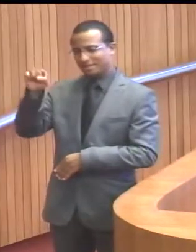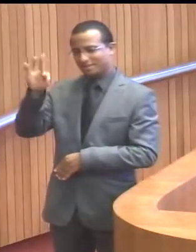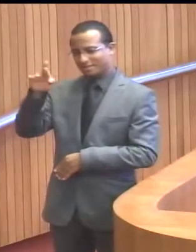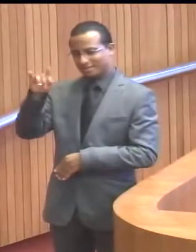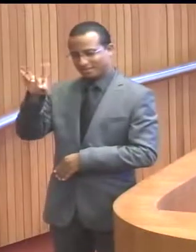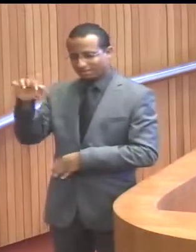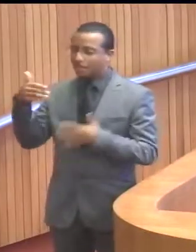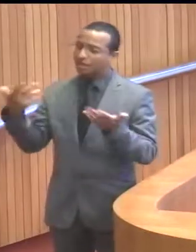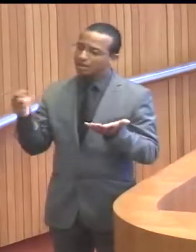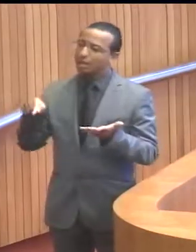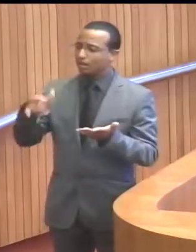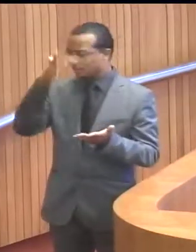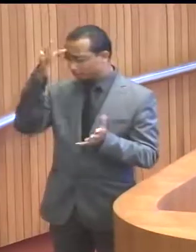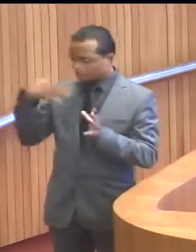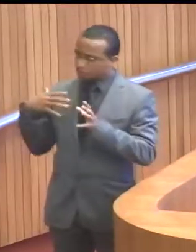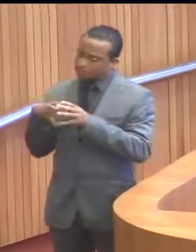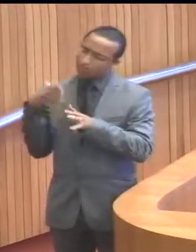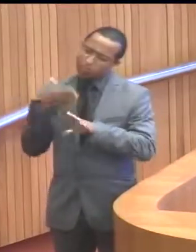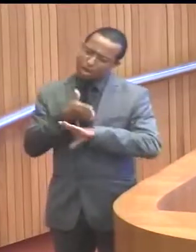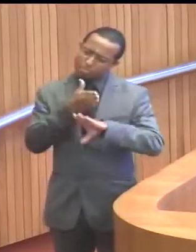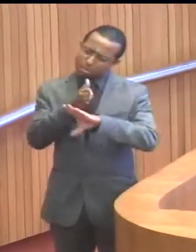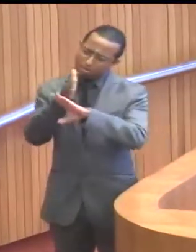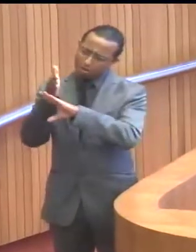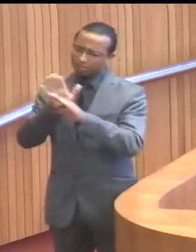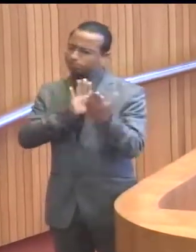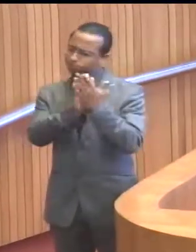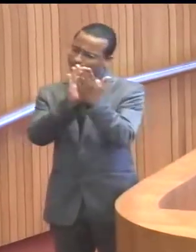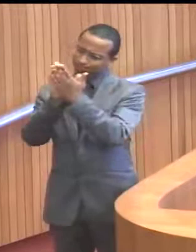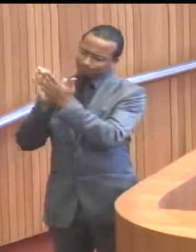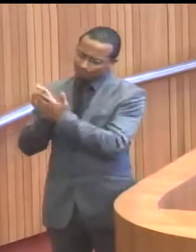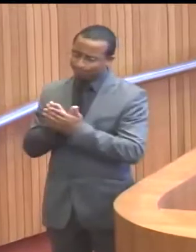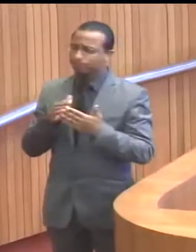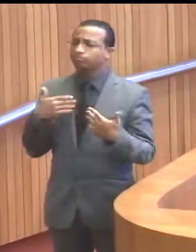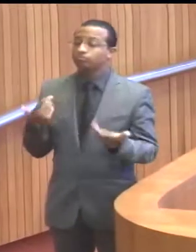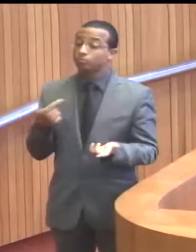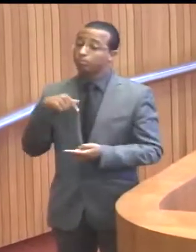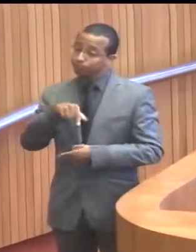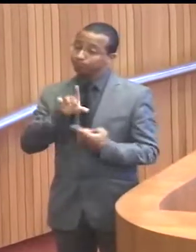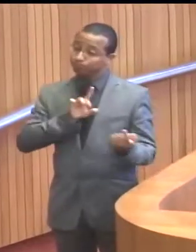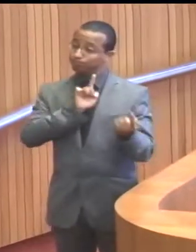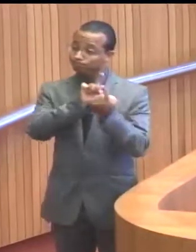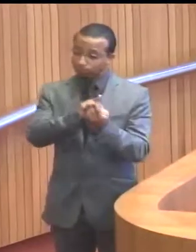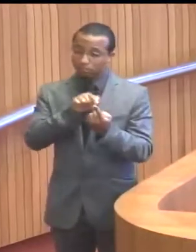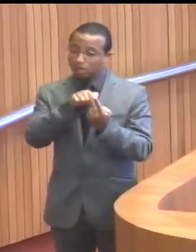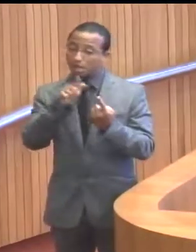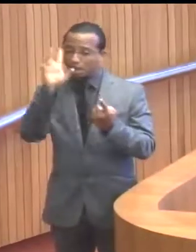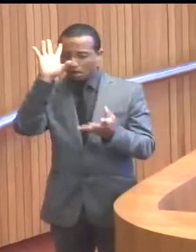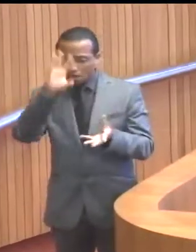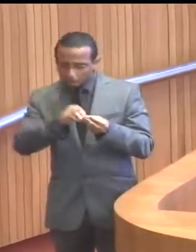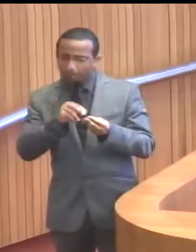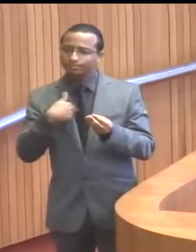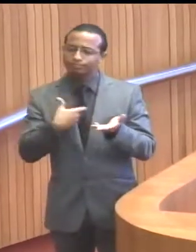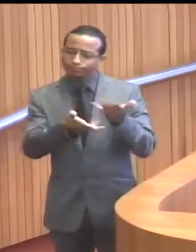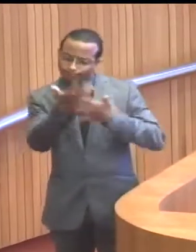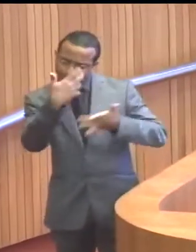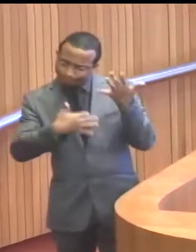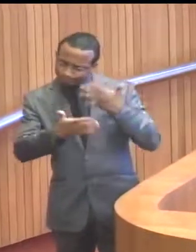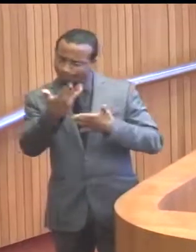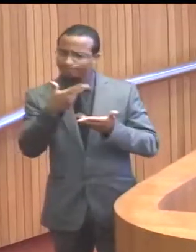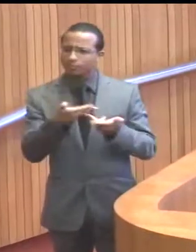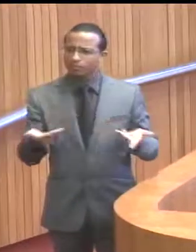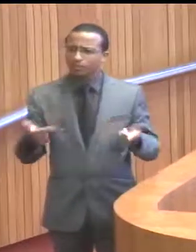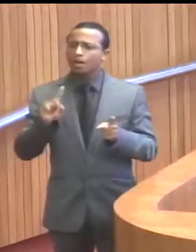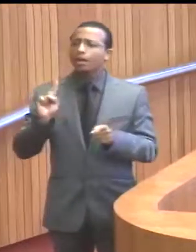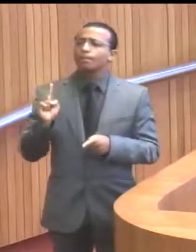construção. Então, se dá por visita, se dá por encontros. E aí, presidente, nessa perspectiva, a nossa primeira